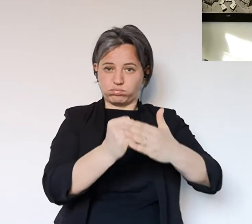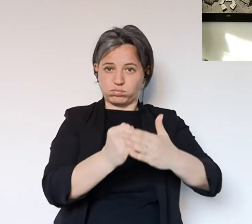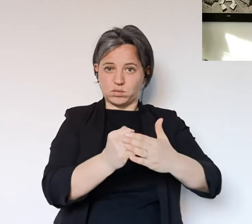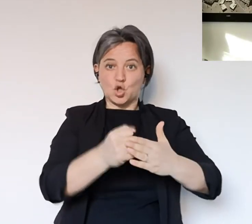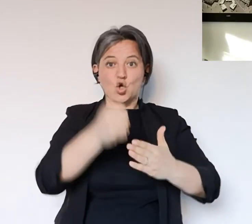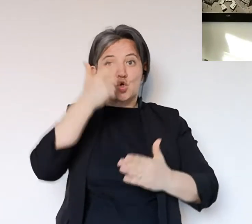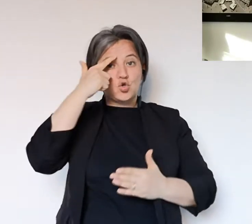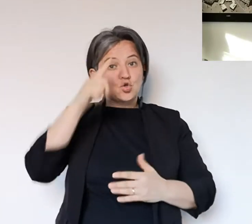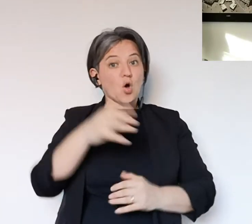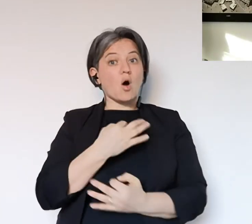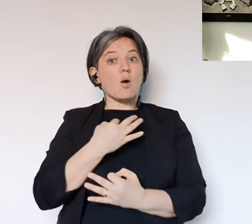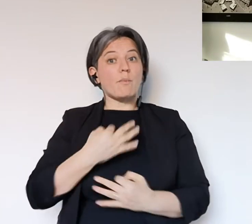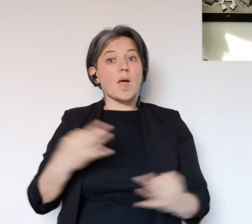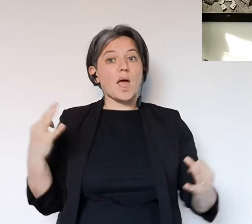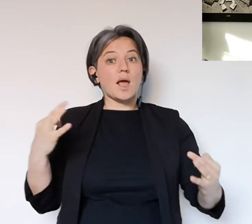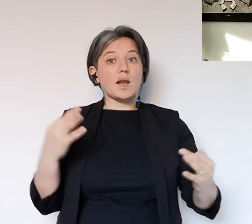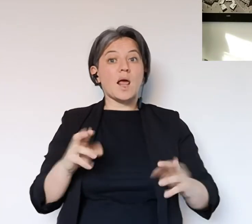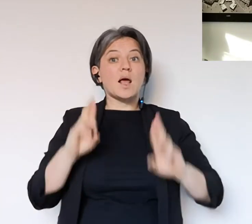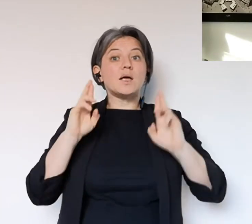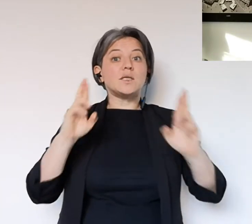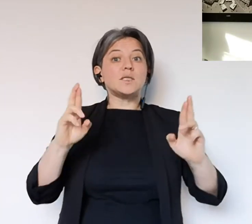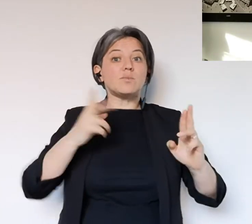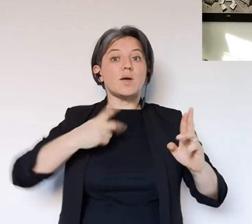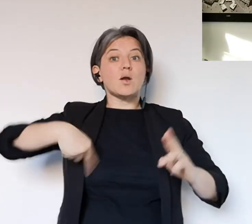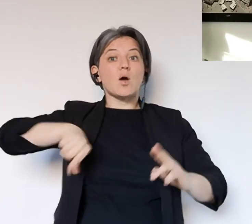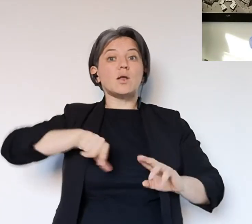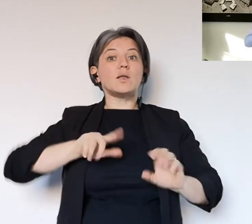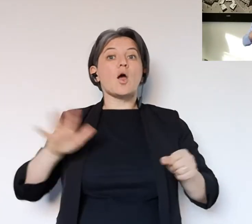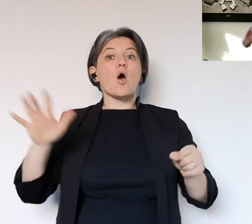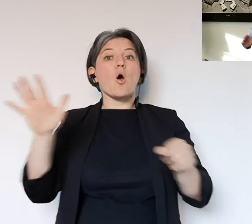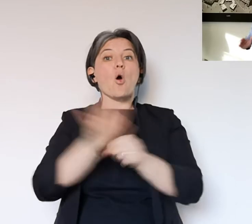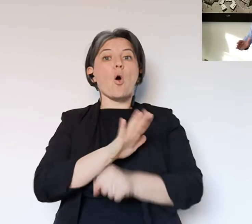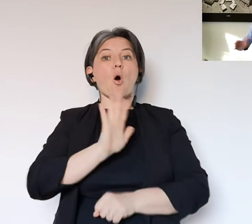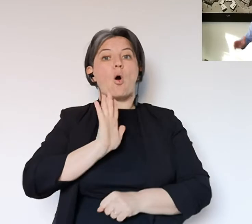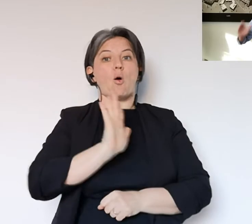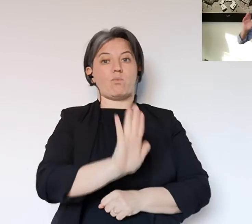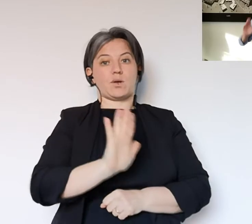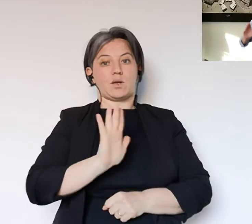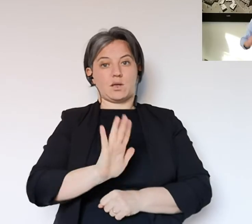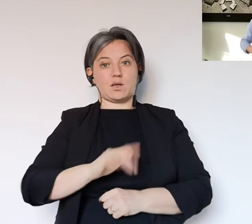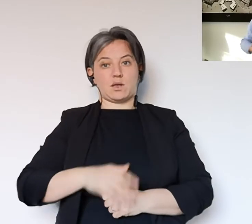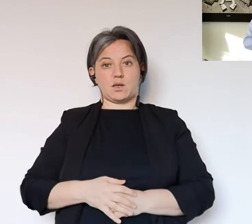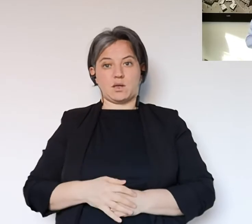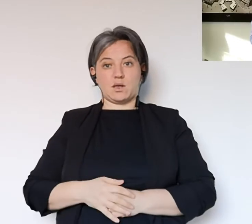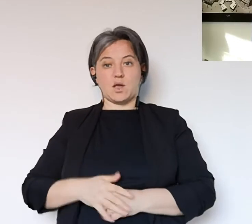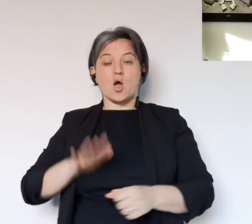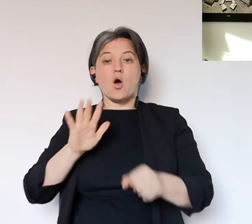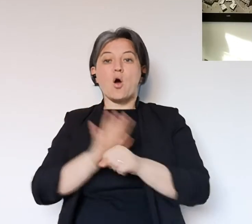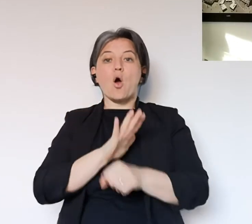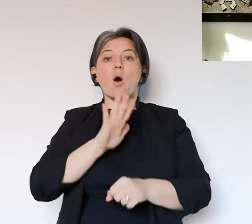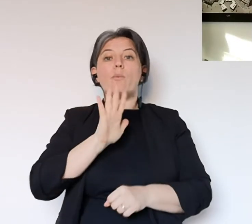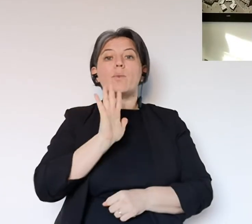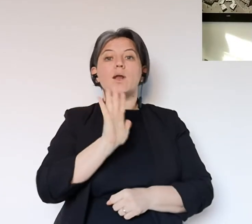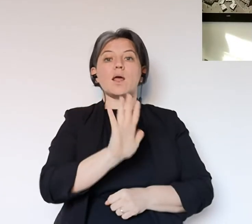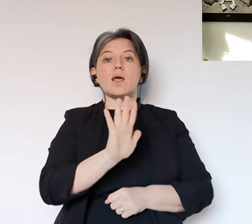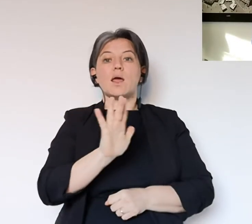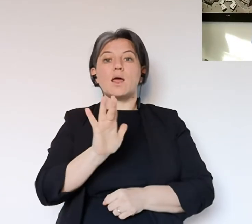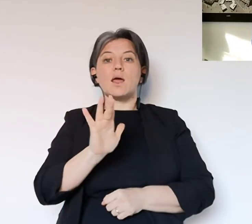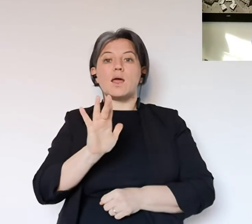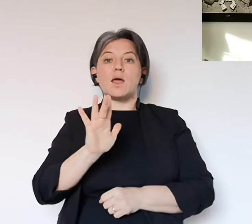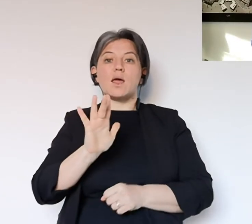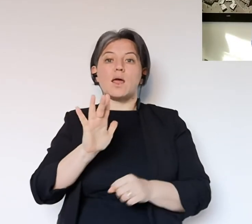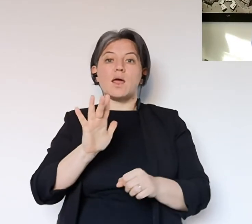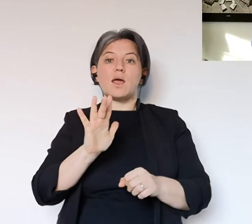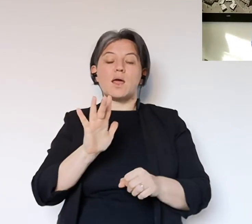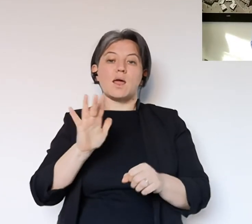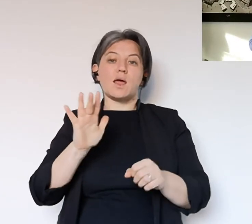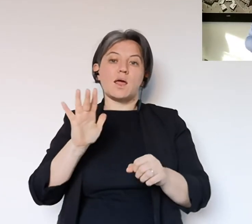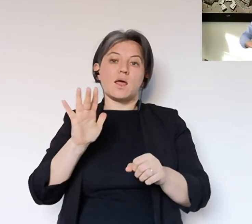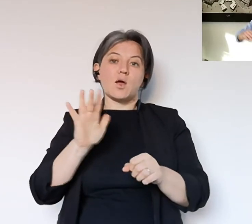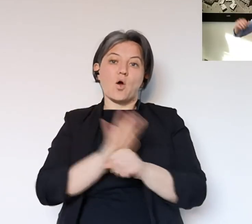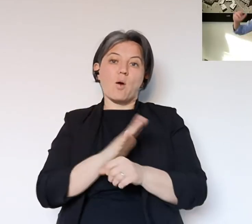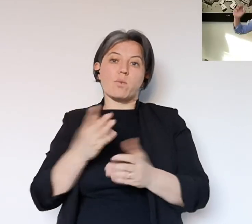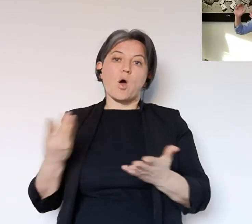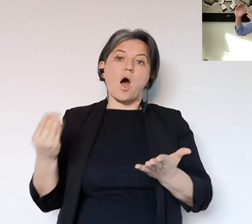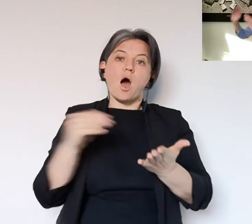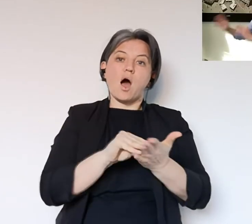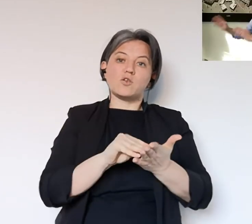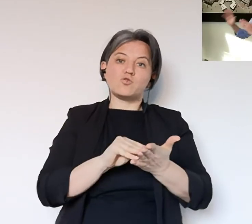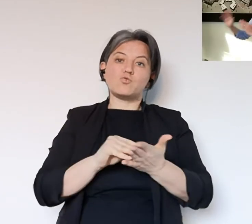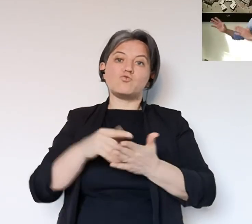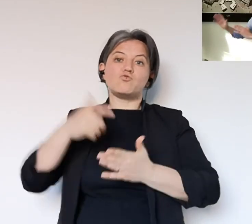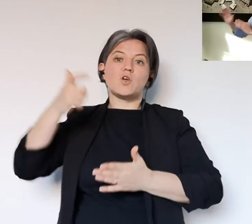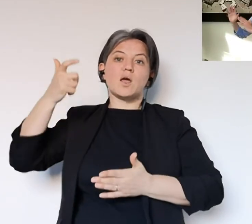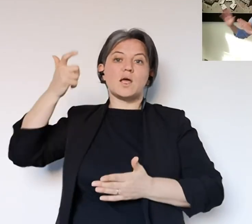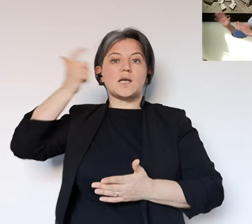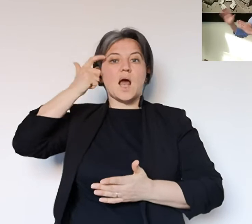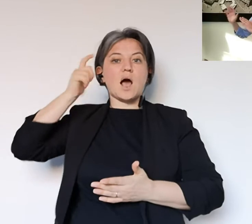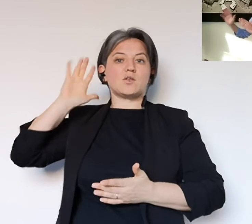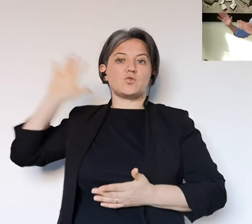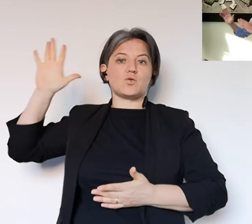al mondo delle imprese e del lavoro di piccole dimensioni, sapendo, sapendo che speriamo di essere complementari a